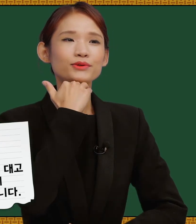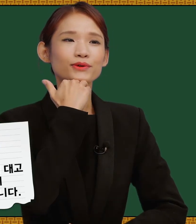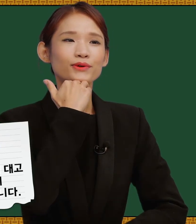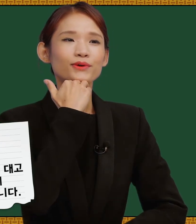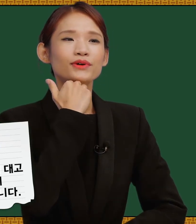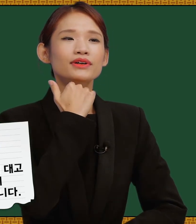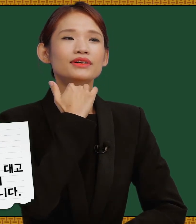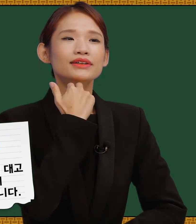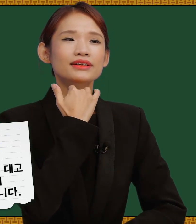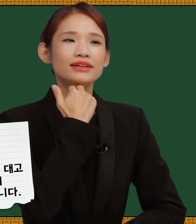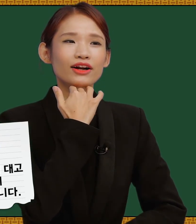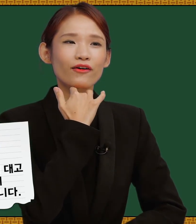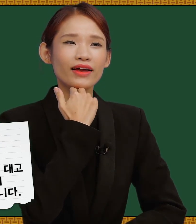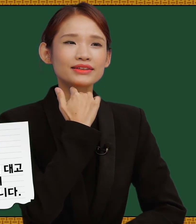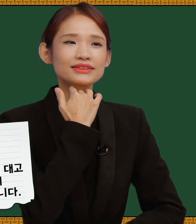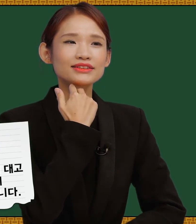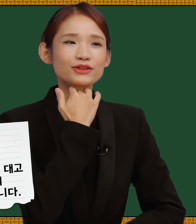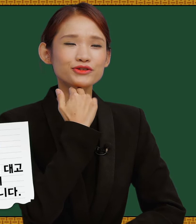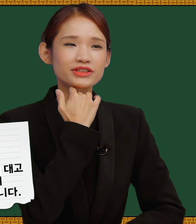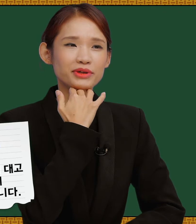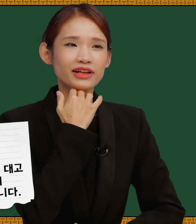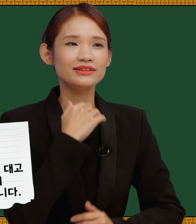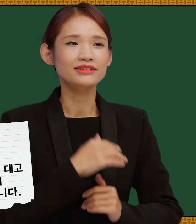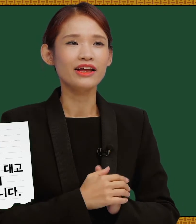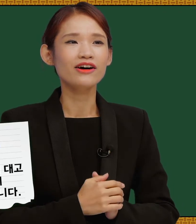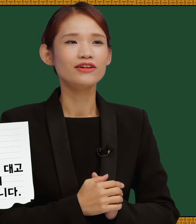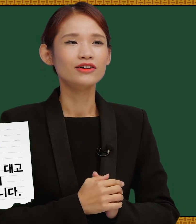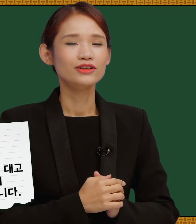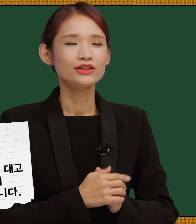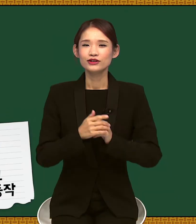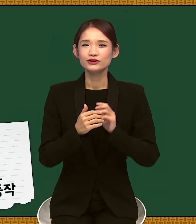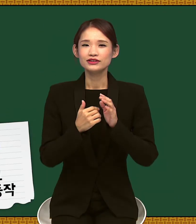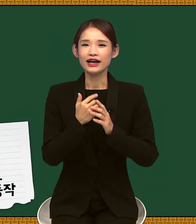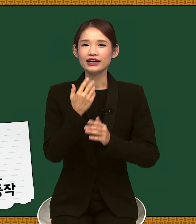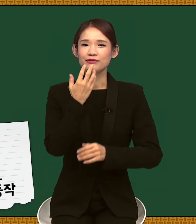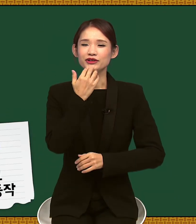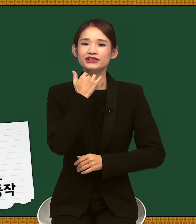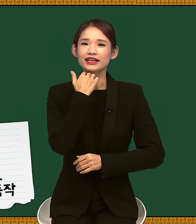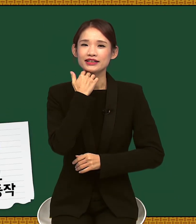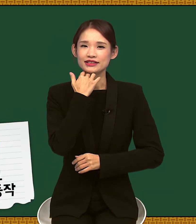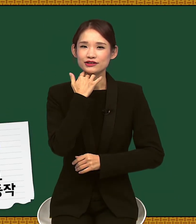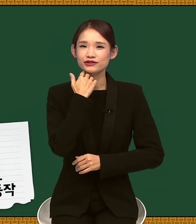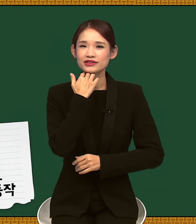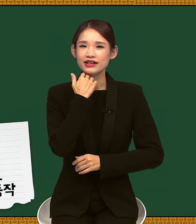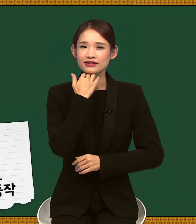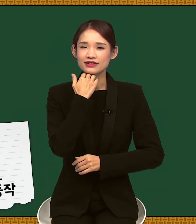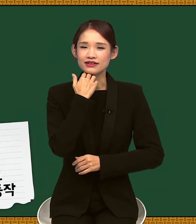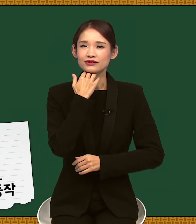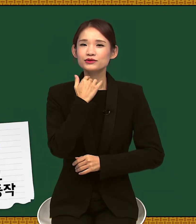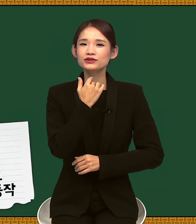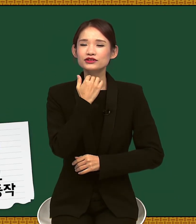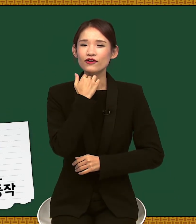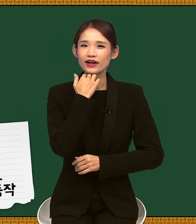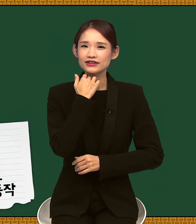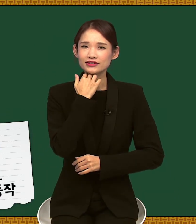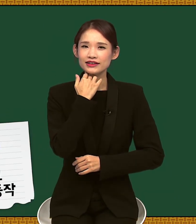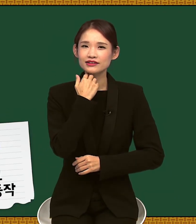이렇게 흔들어 주시면 되는데요, 나이가 몇 살인지 숫자를 턱에서 세는